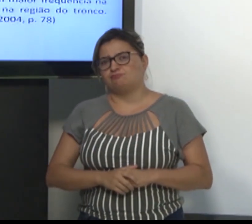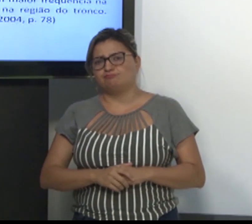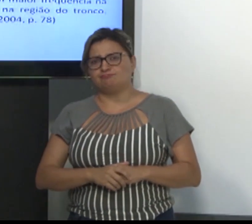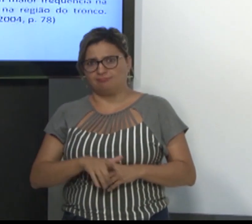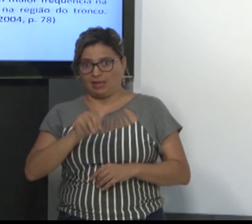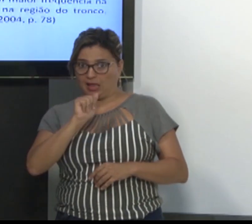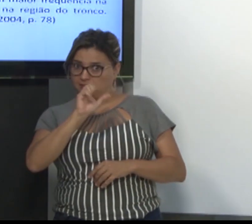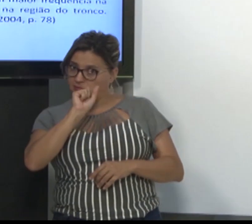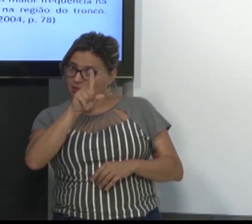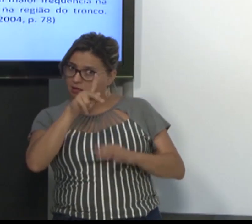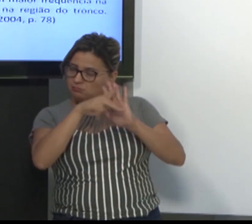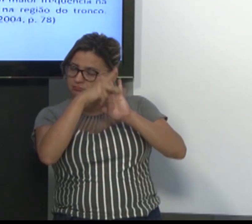Batson,